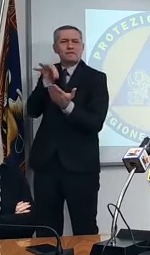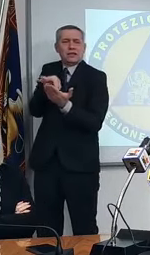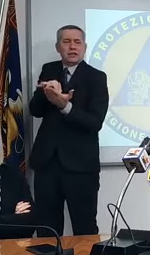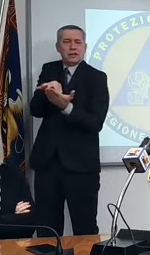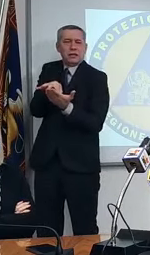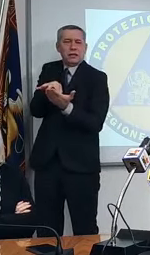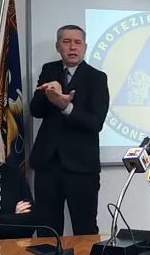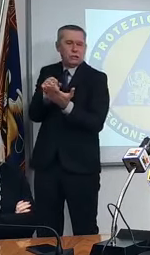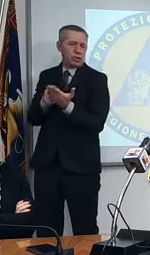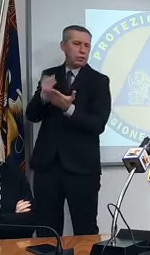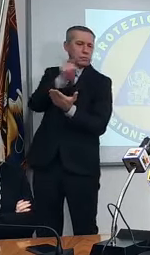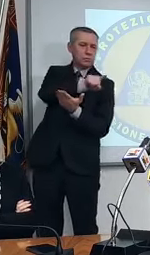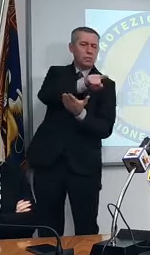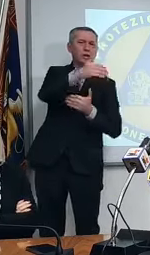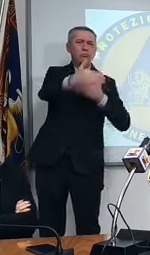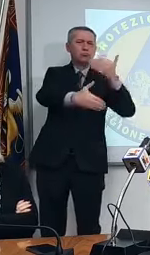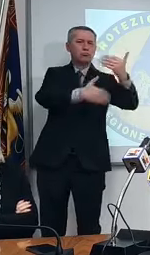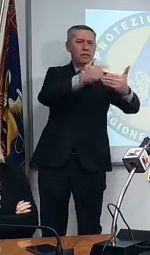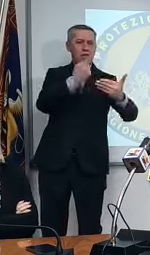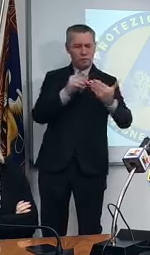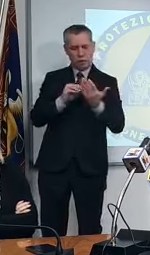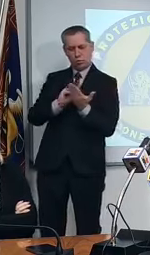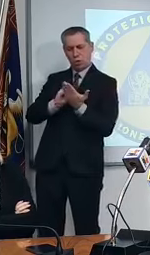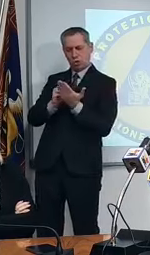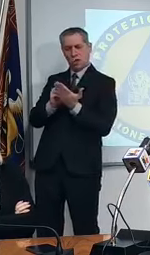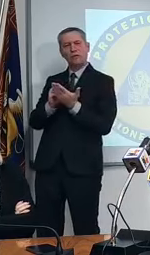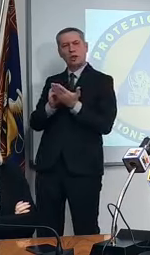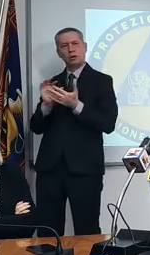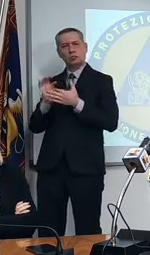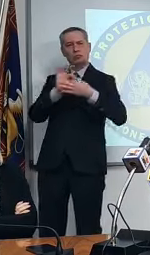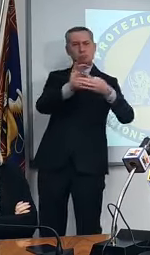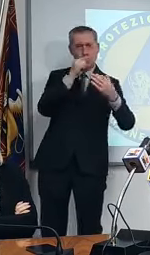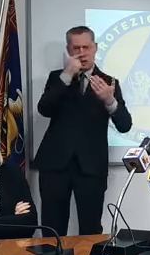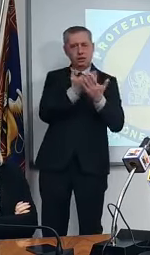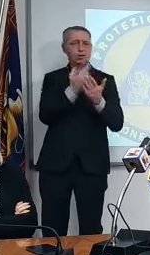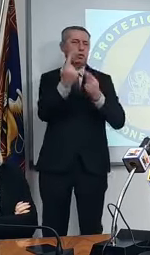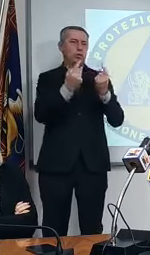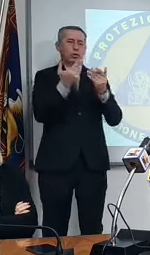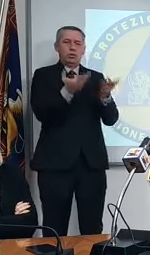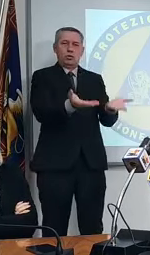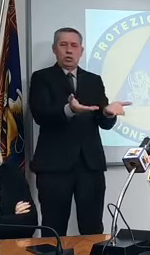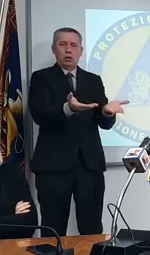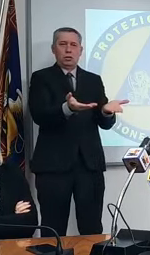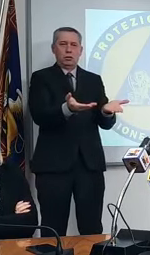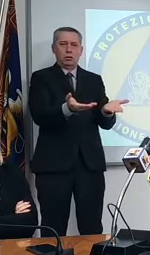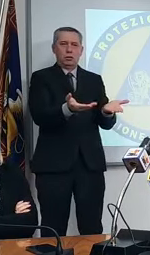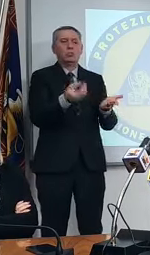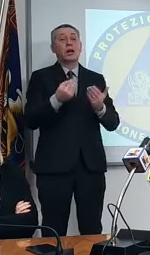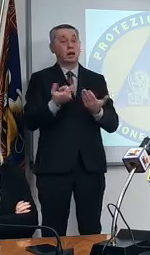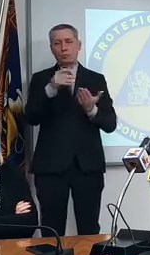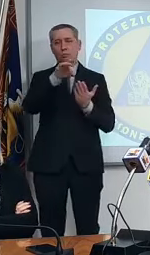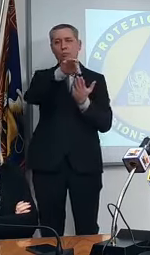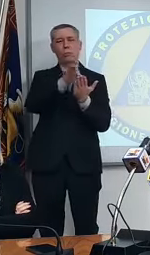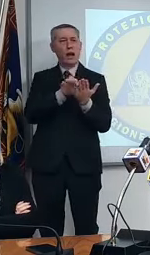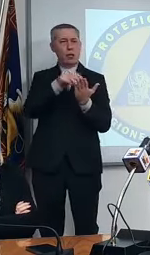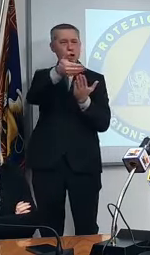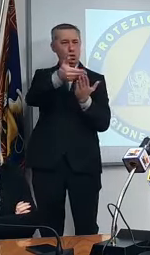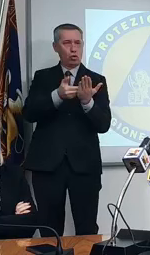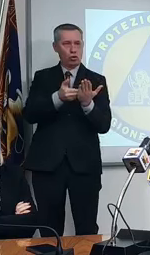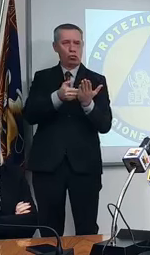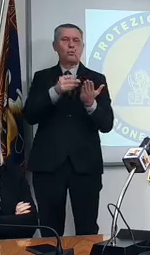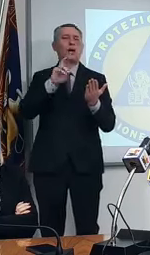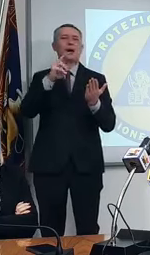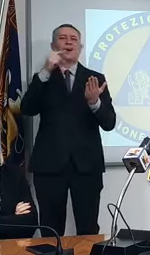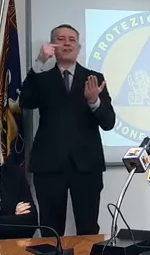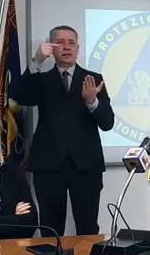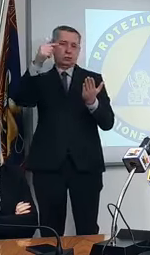di essere valutati se è vero che chi è vaccinato non si infetta perché se io ho un parametro l'R